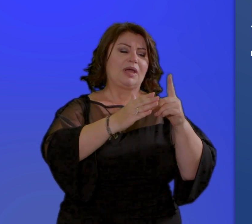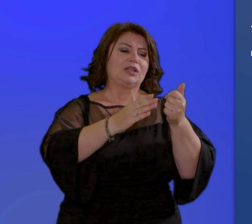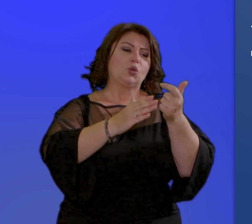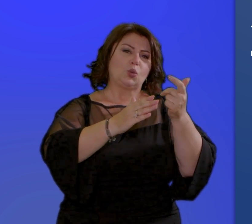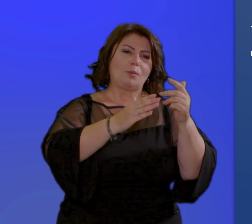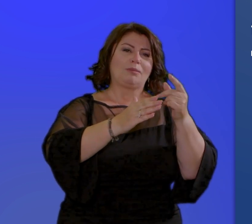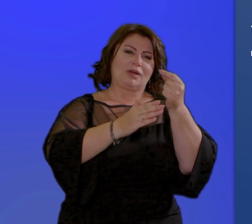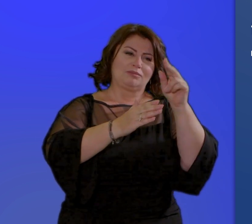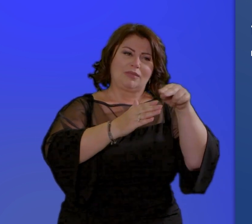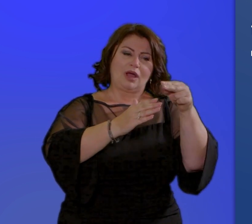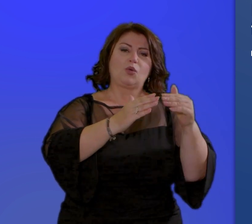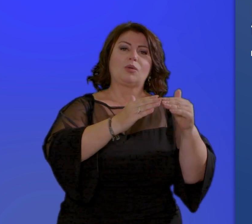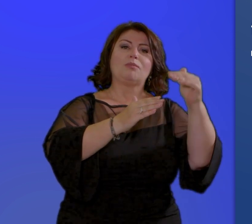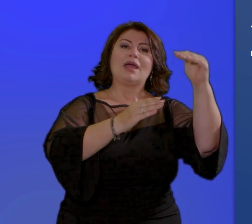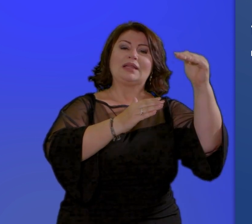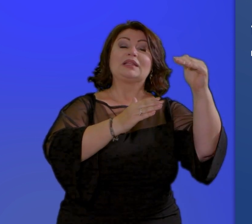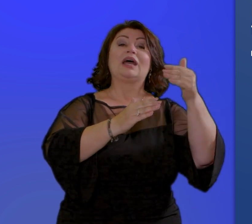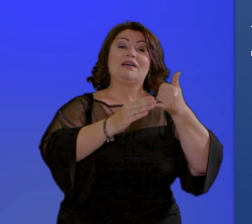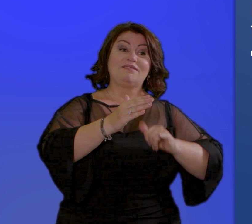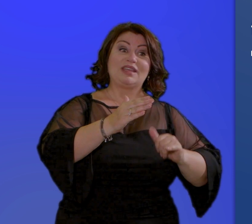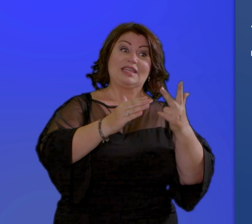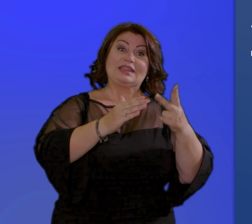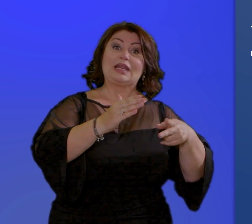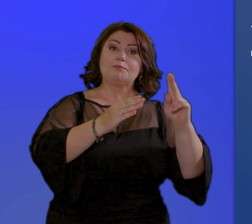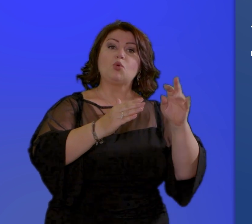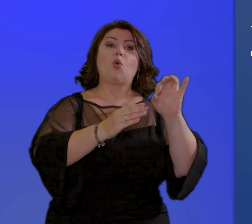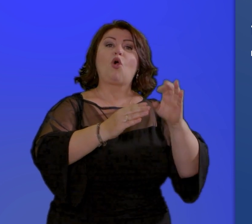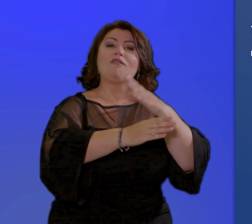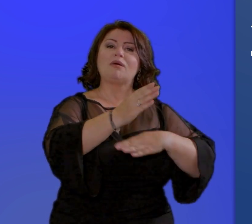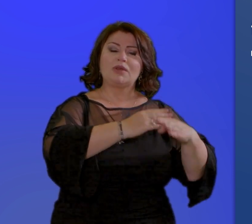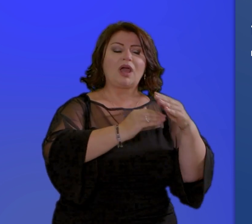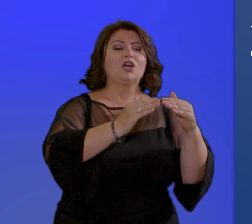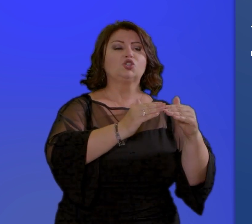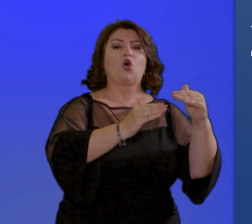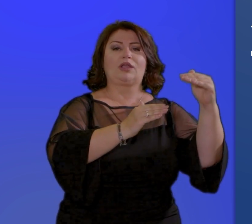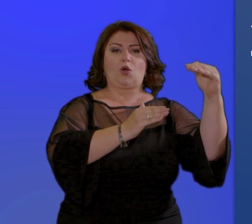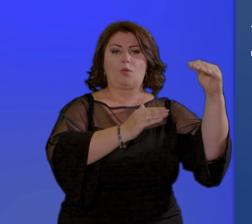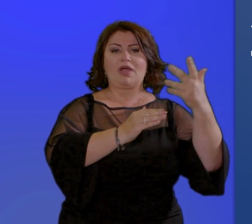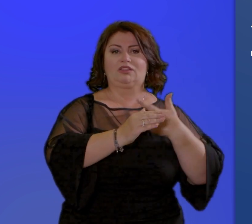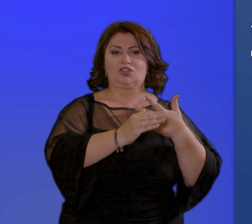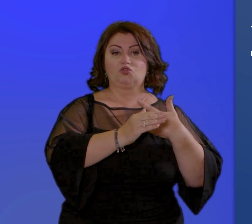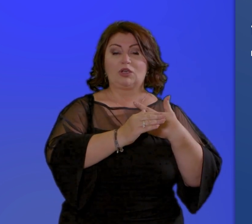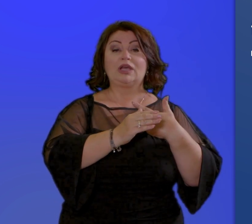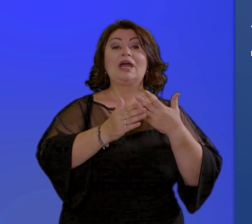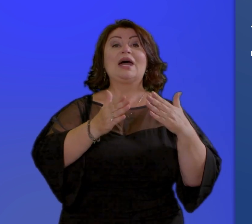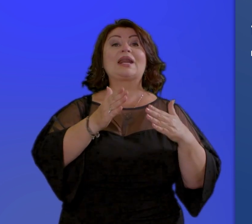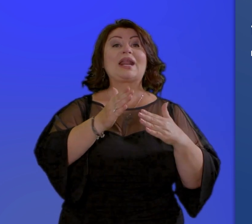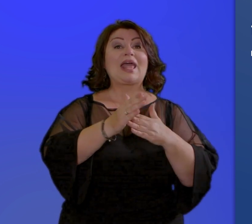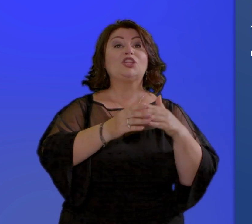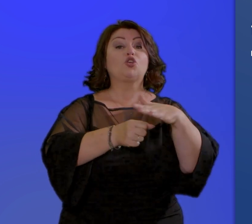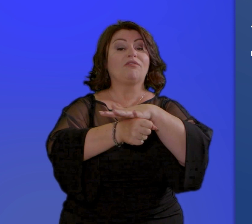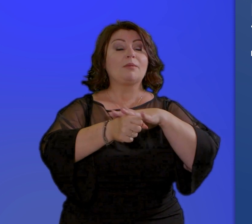un reddito familiare inferiore alla soglia annua di 6.000 euro per il reddito di